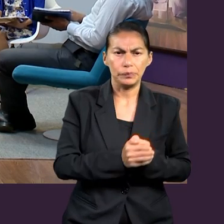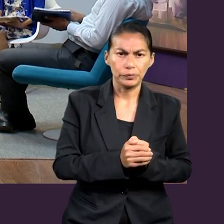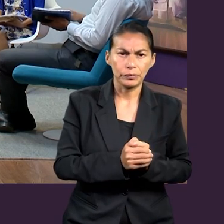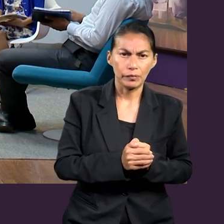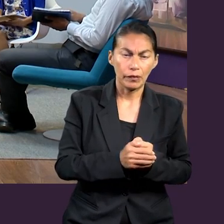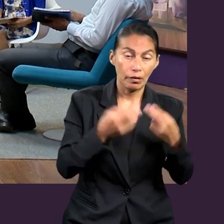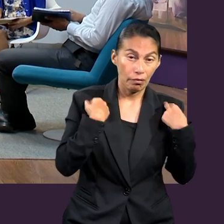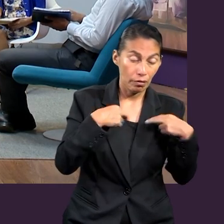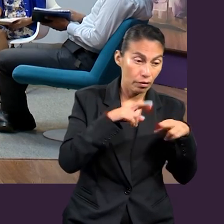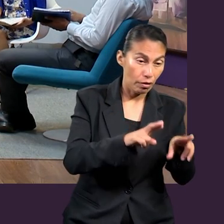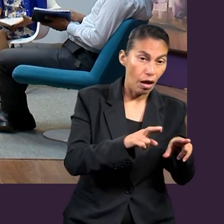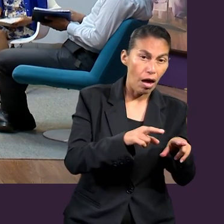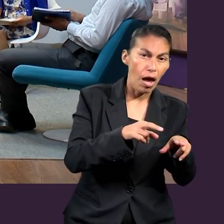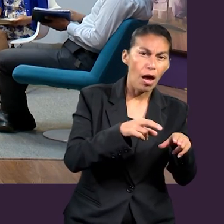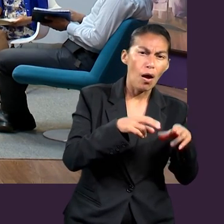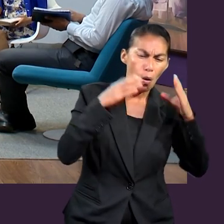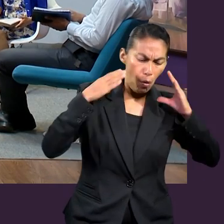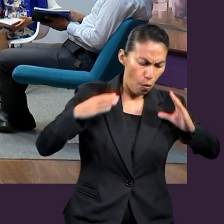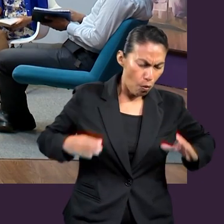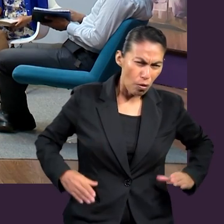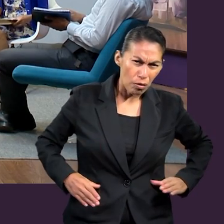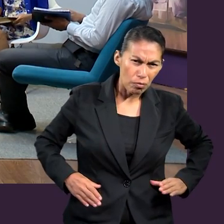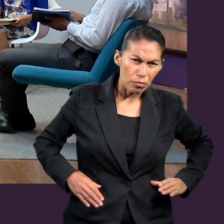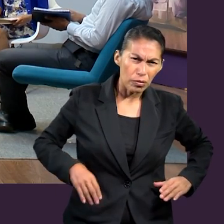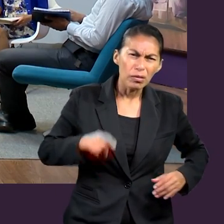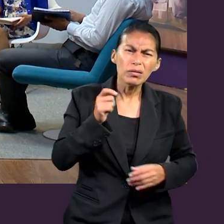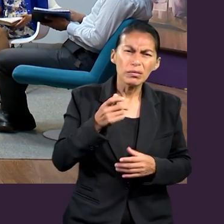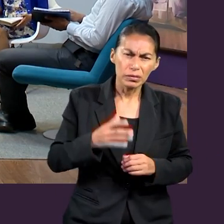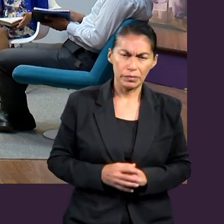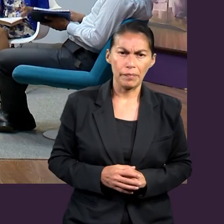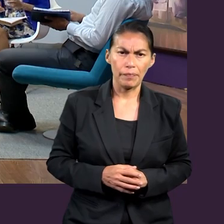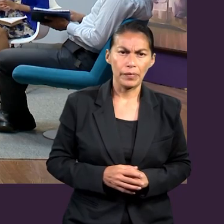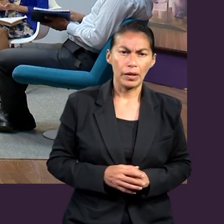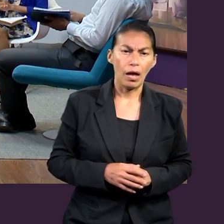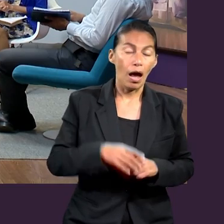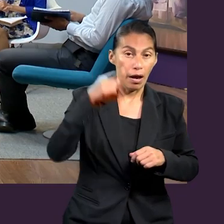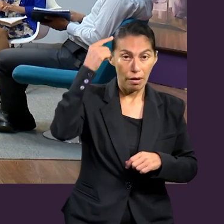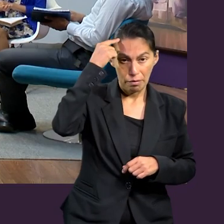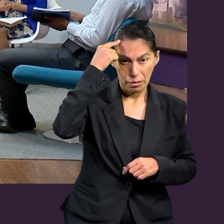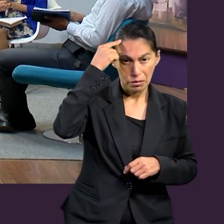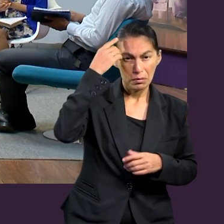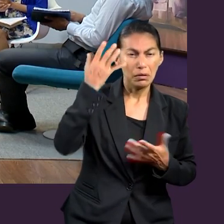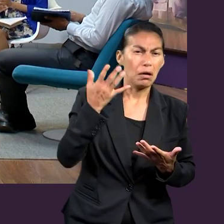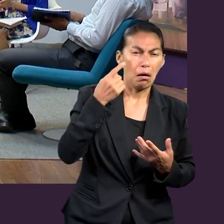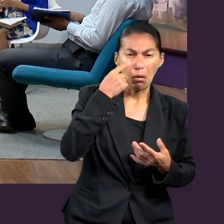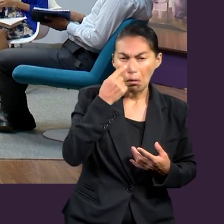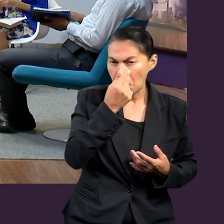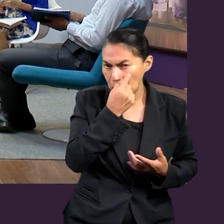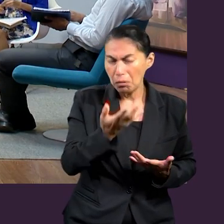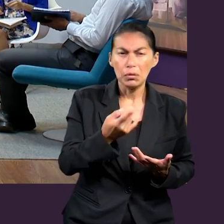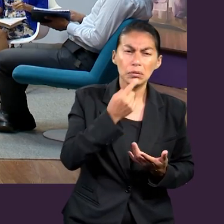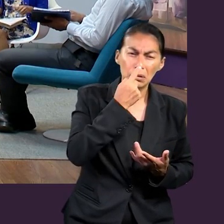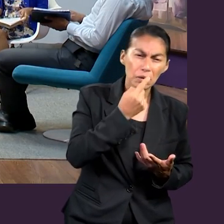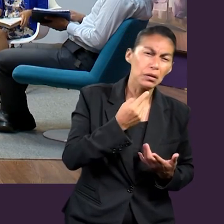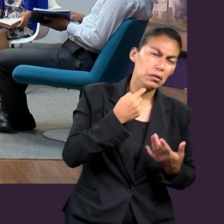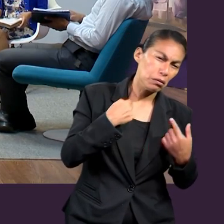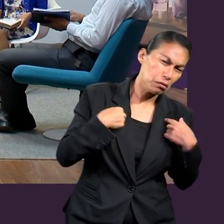cuerpo para representar a la iglesia. Y dice que de ese cuerpo la cabeza es Cristo